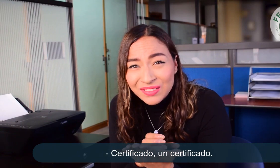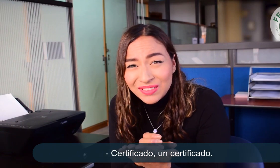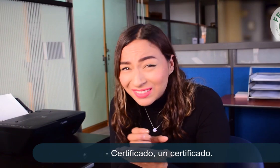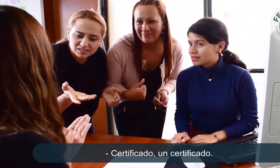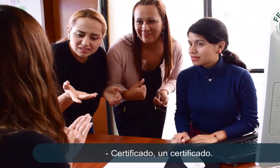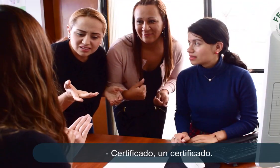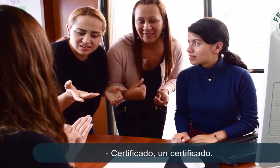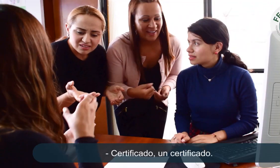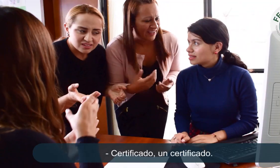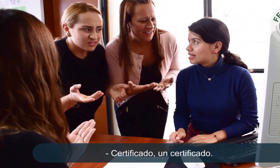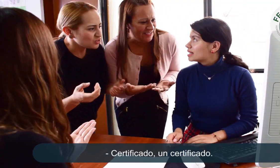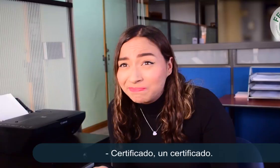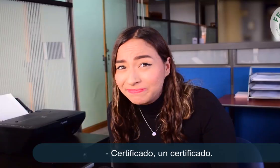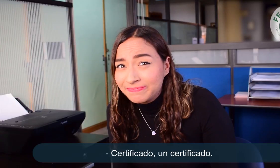Certificado. ¿Un certificado?